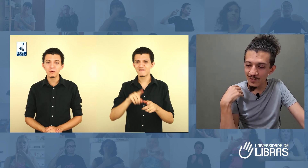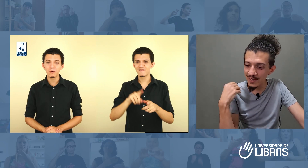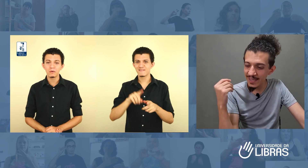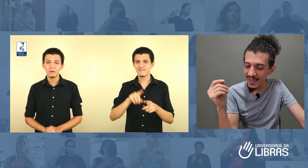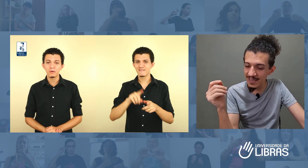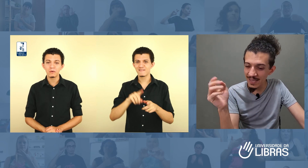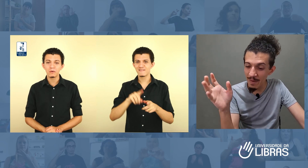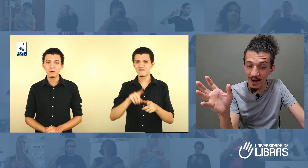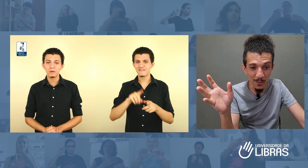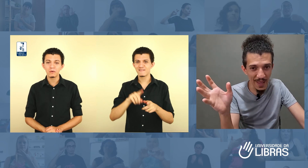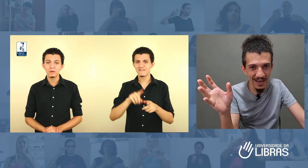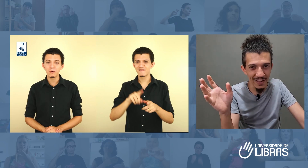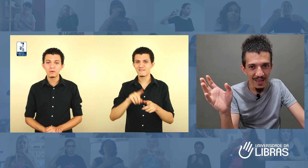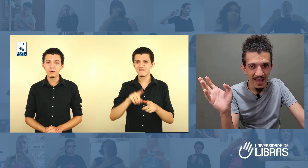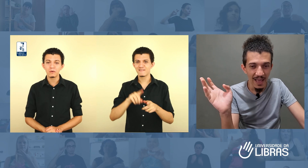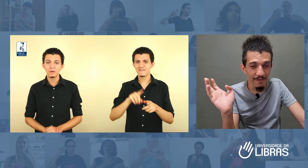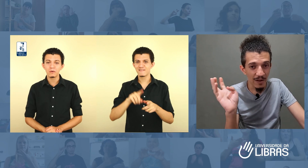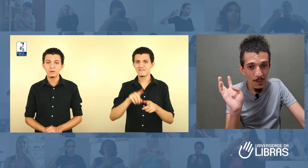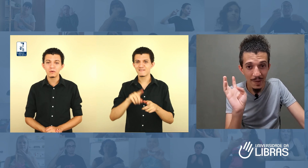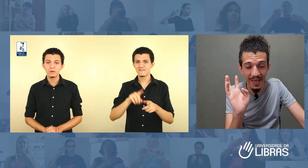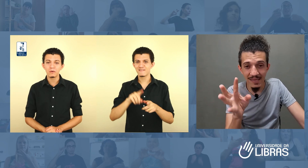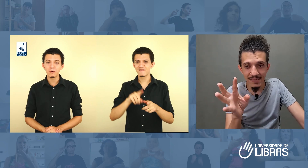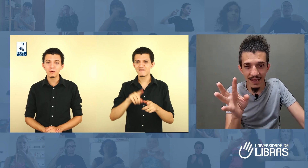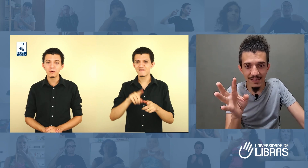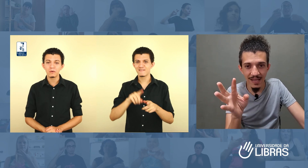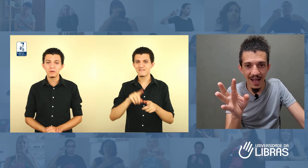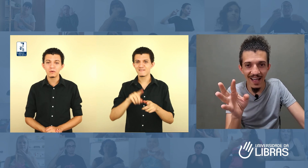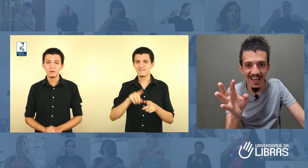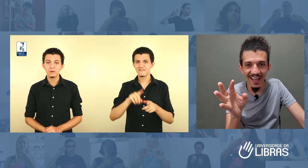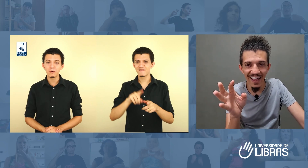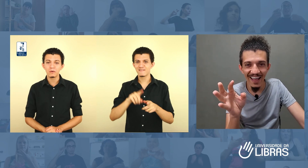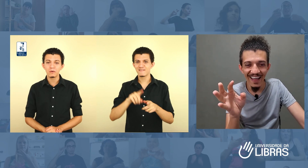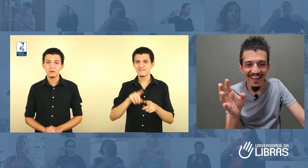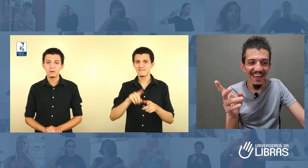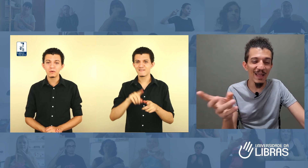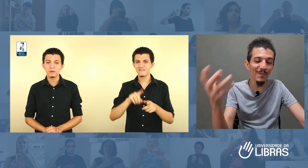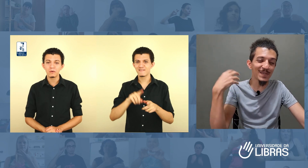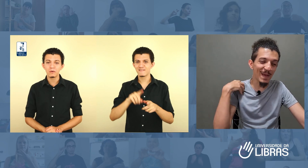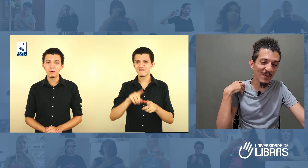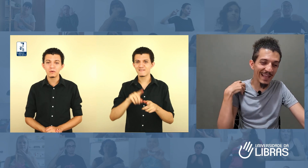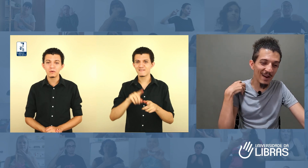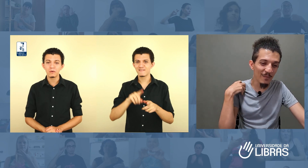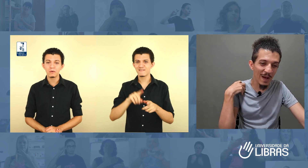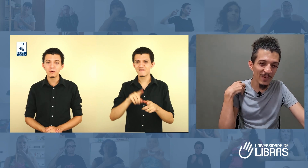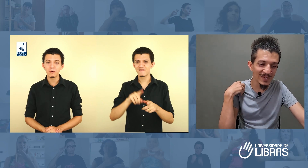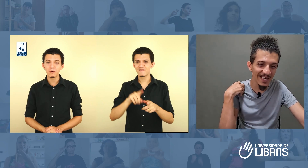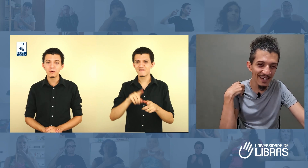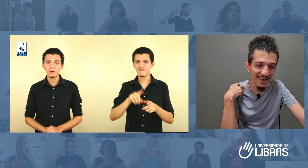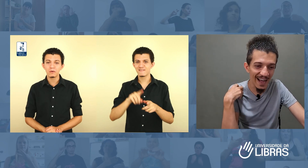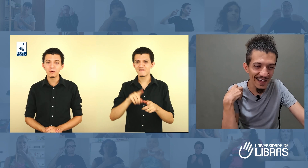dia que eles chamaram ele e falou para ele sinalizar. E depois perguntaram para mim o significado.